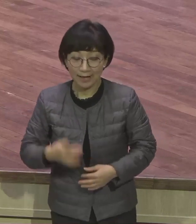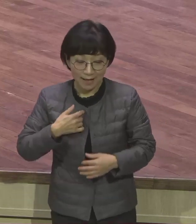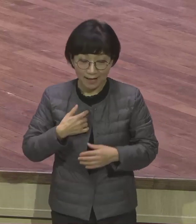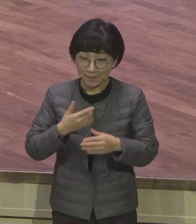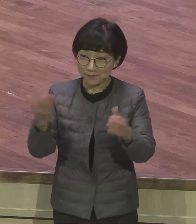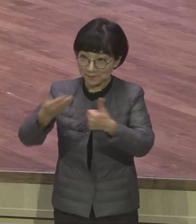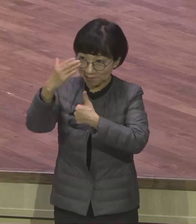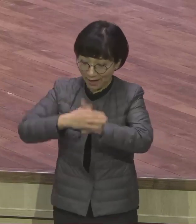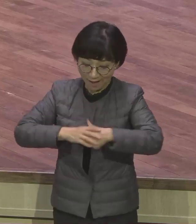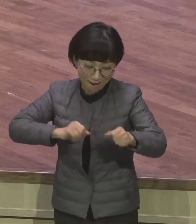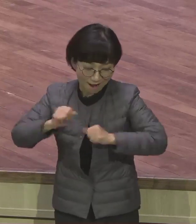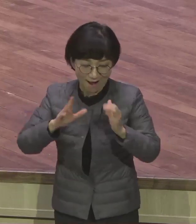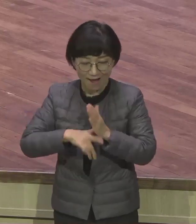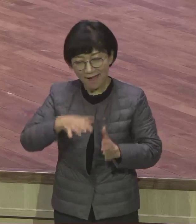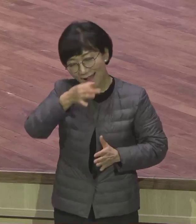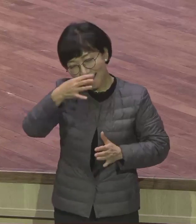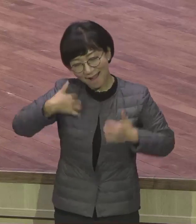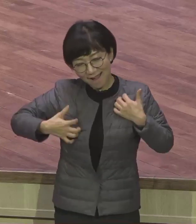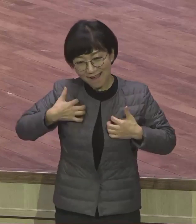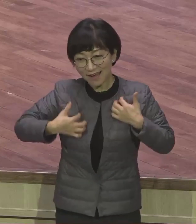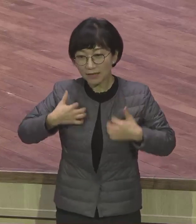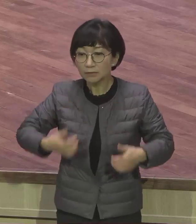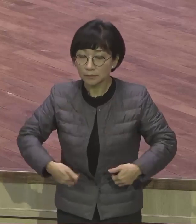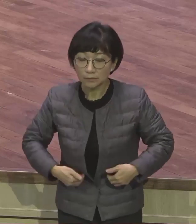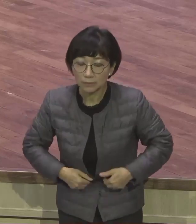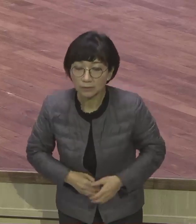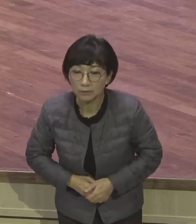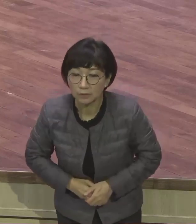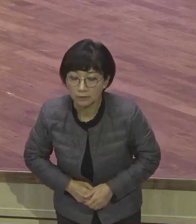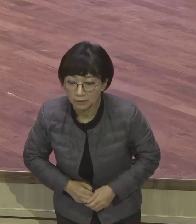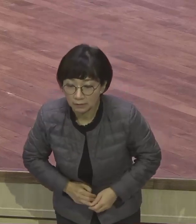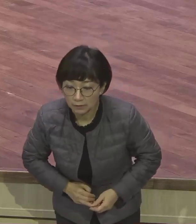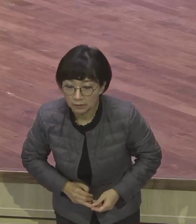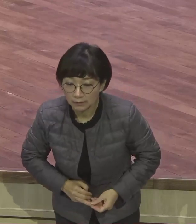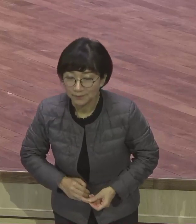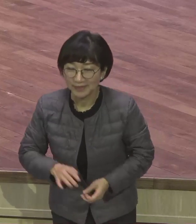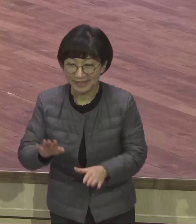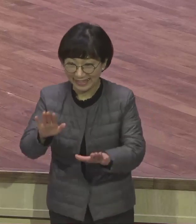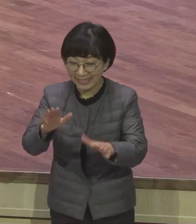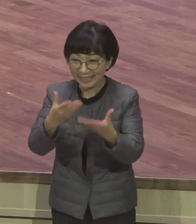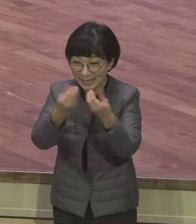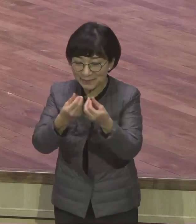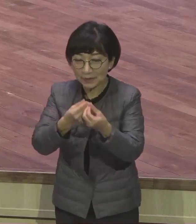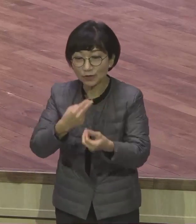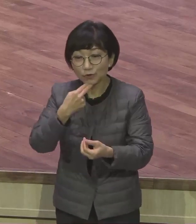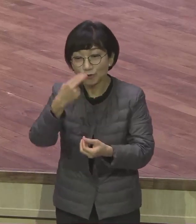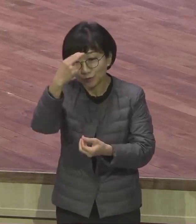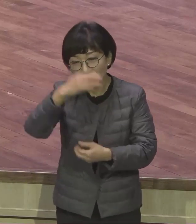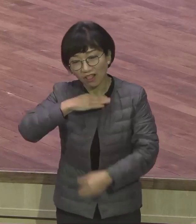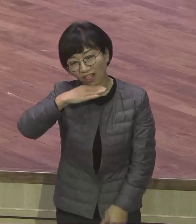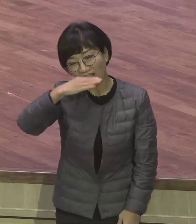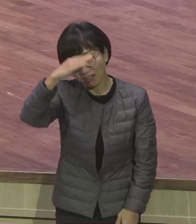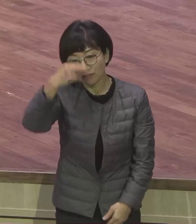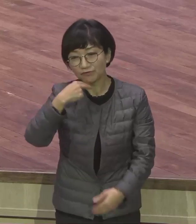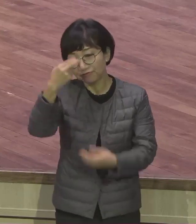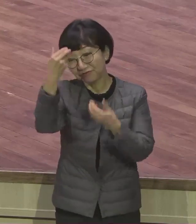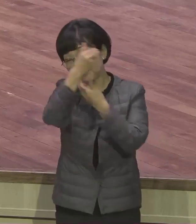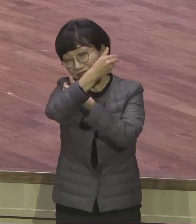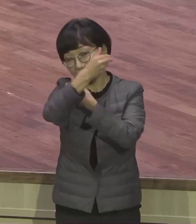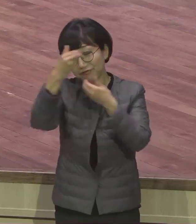여러분요. 술을 취하면 어떻게 돼요? 술을 취하면 막 앞이 상대가 누운지 상관없이 그냥